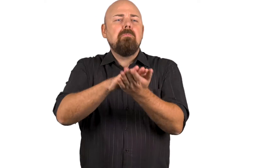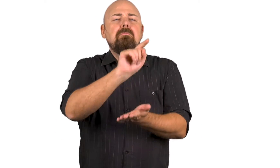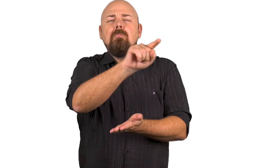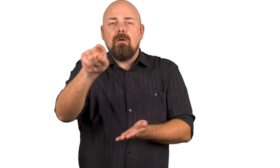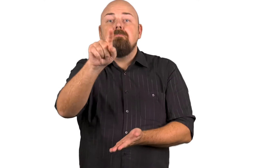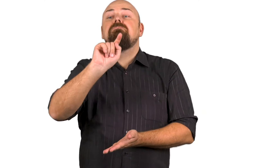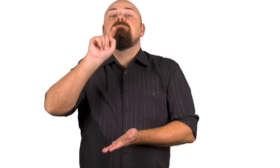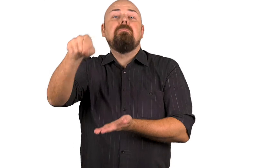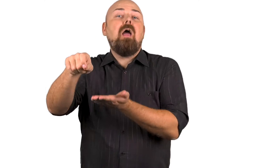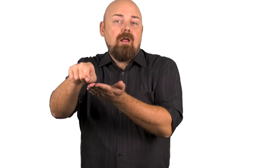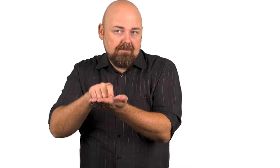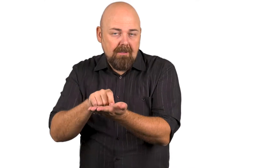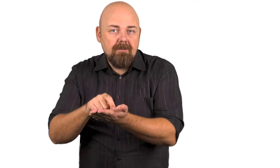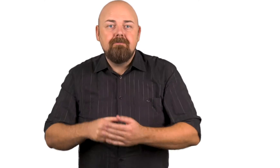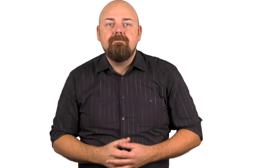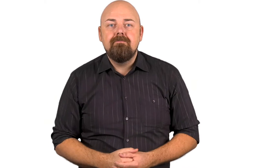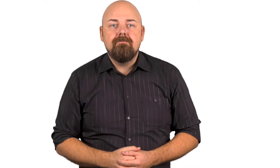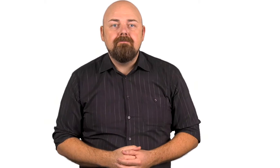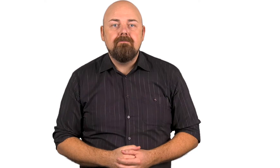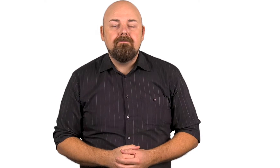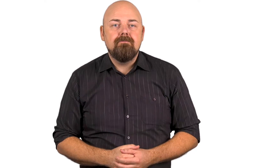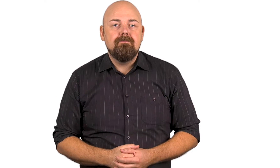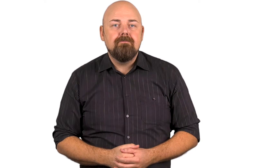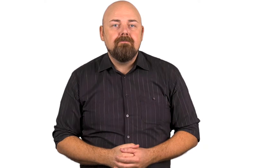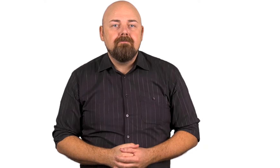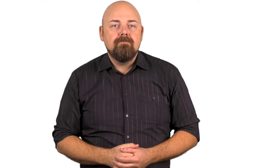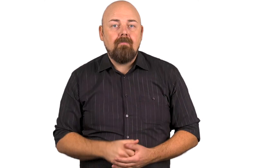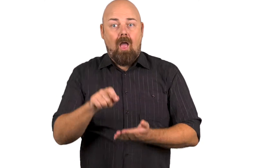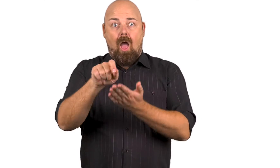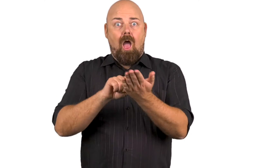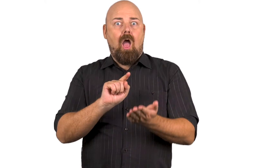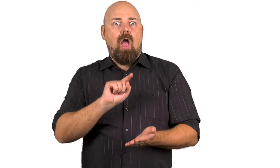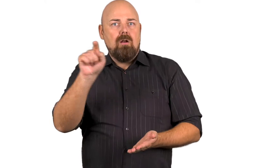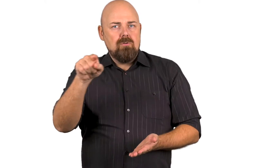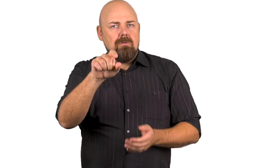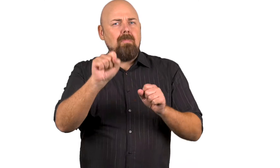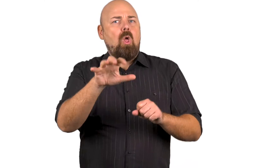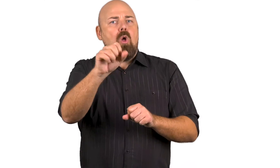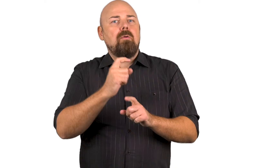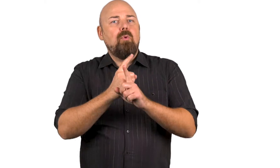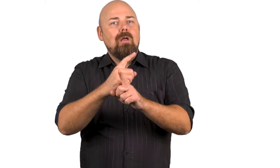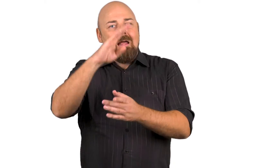missä tahansa ennakkoäänestyspaikassa. Ota äänestykseen mukaan